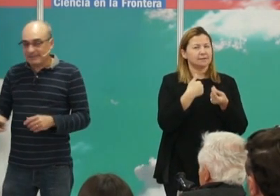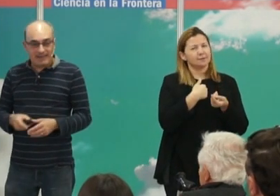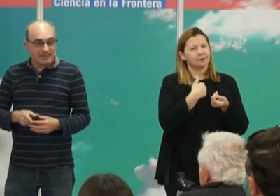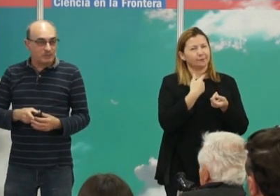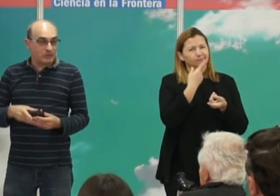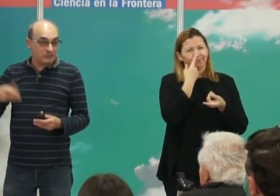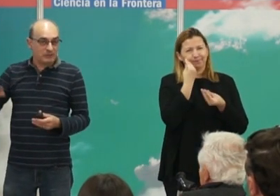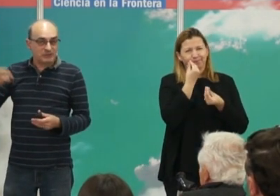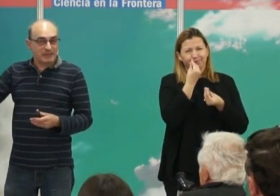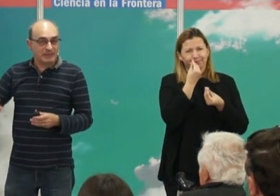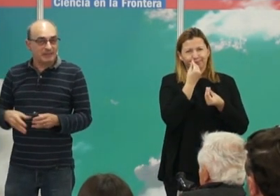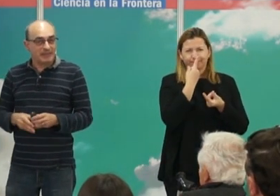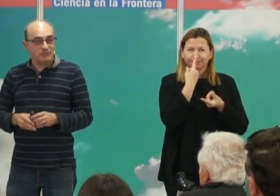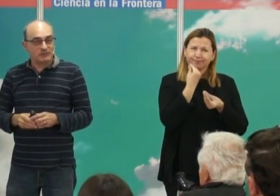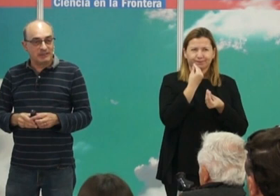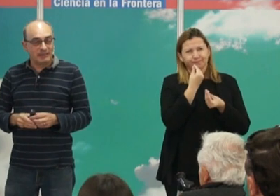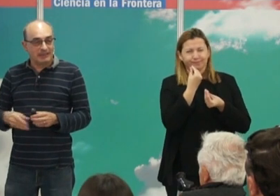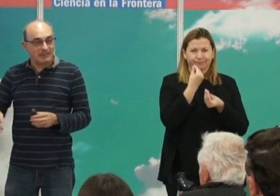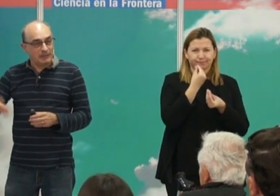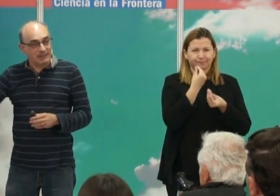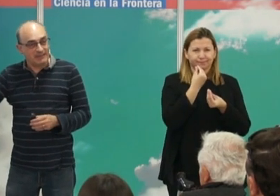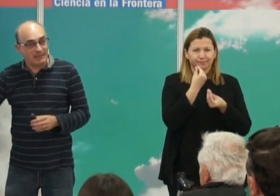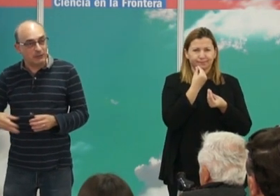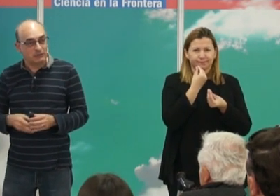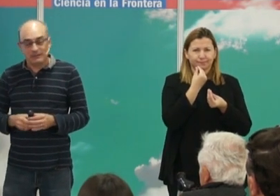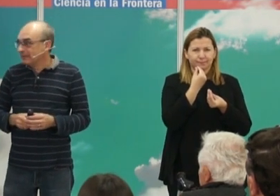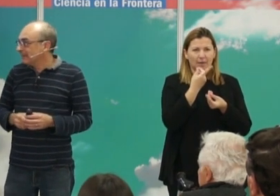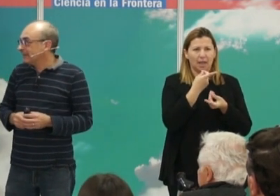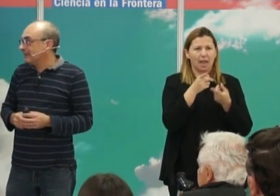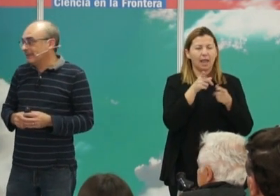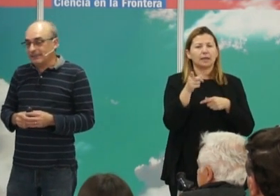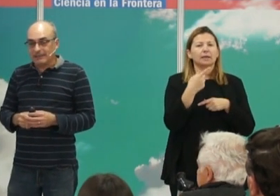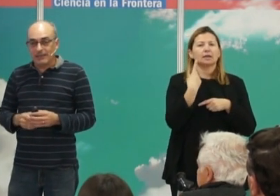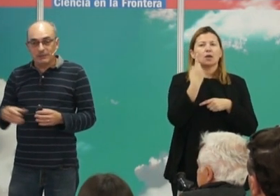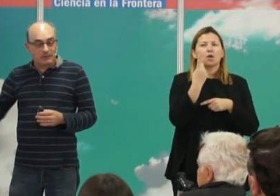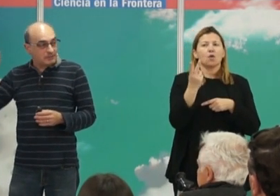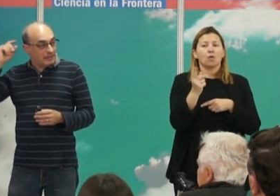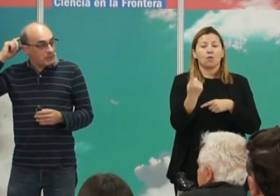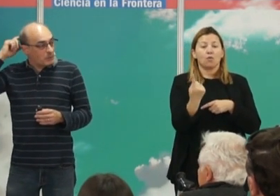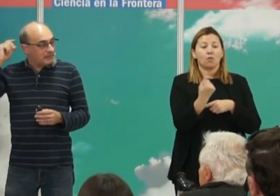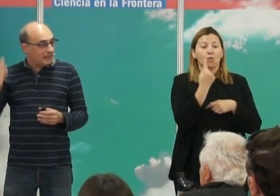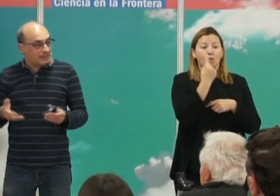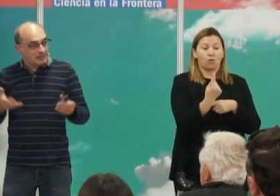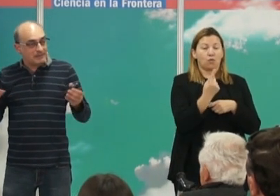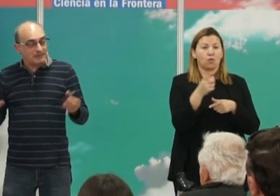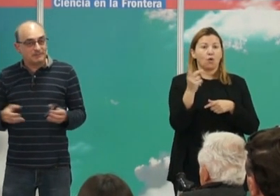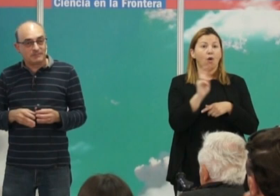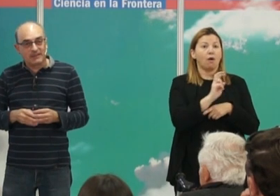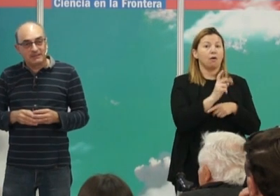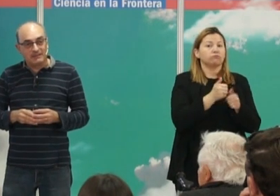que hay uno de los dos que, digamos, ha tenido que seguir al otro. Y teniendo en cuenta